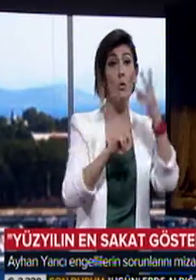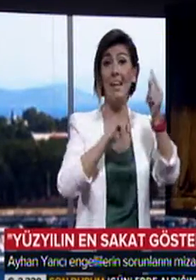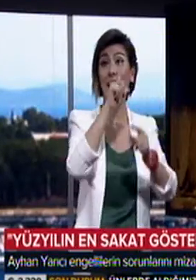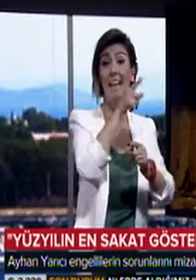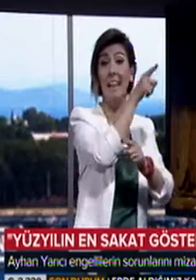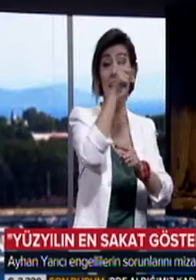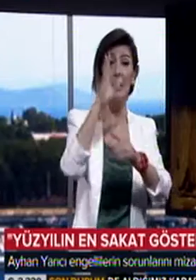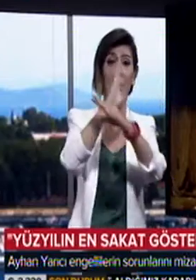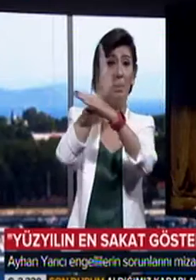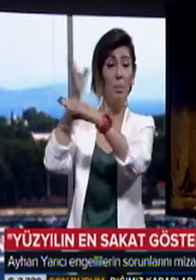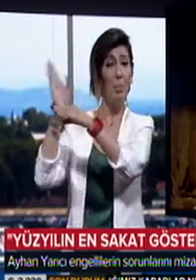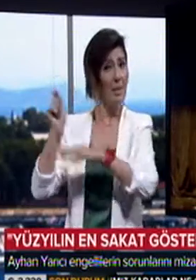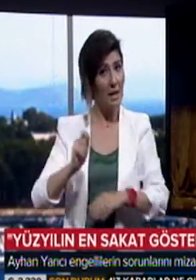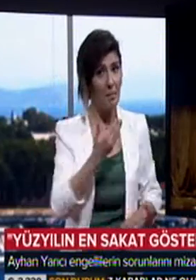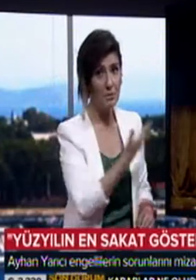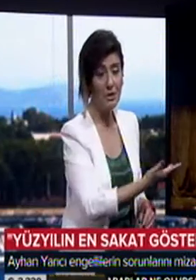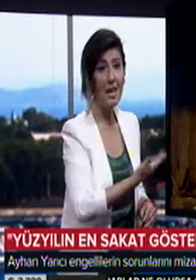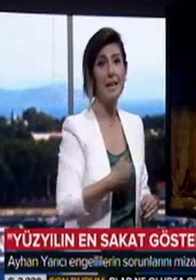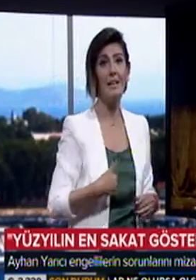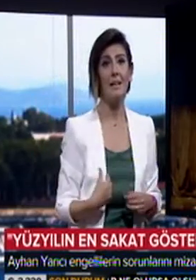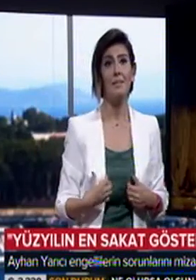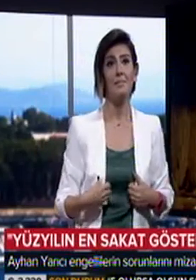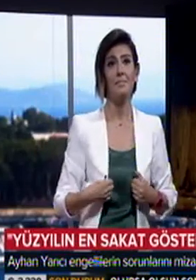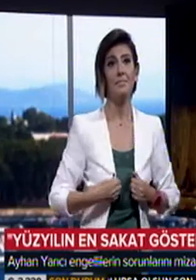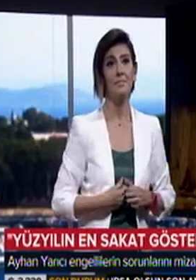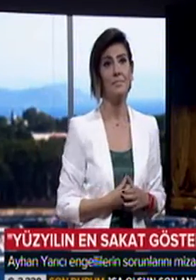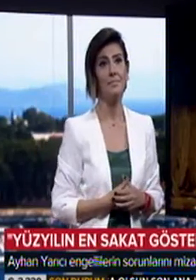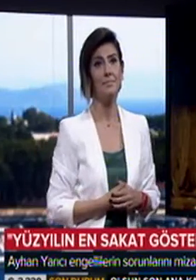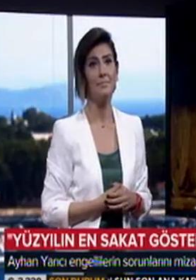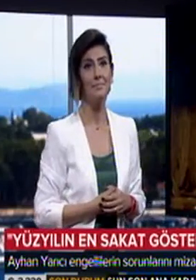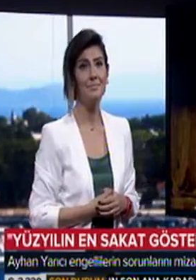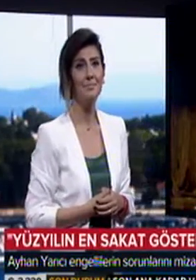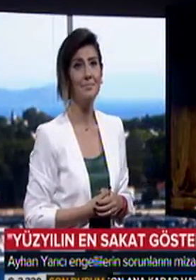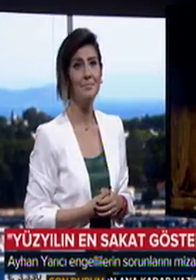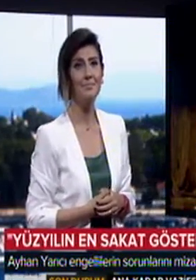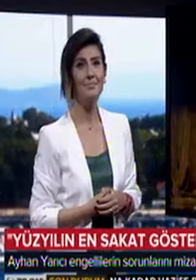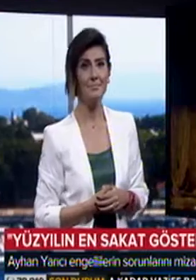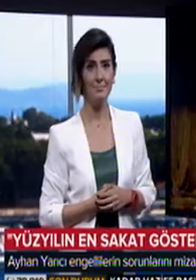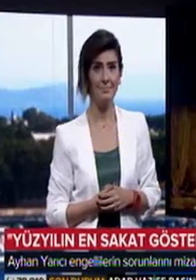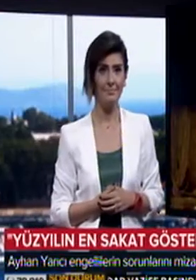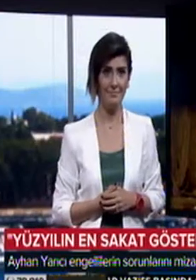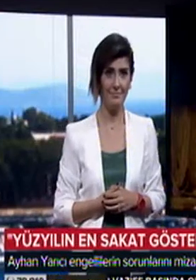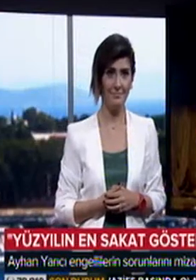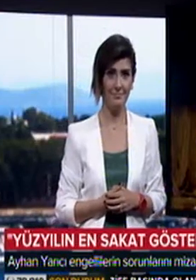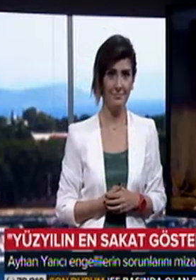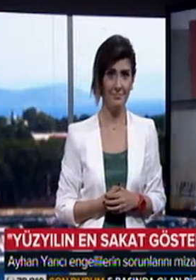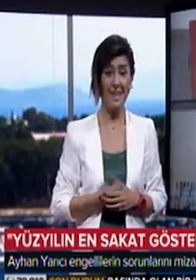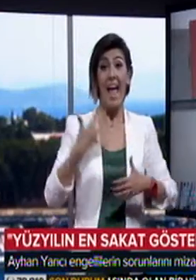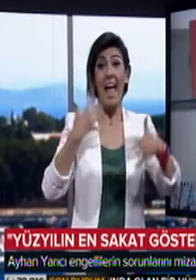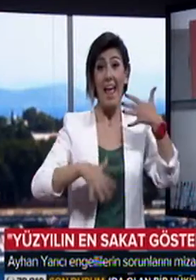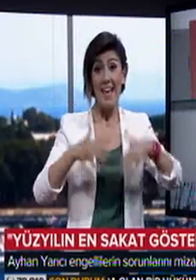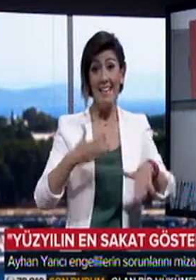birçok ilde sahnelemiş. Gördüğünüzde efendim ben içiniz engelliyle çalışıyoruz proje, proje, proje, proje.